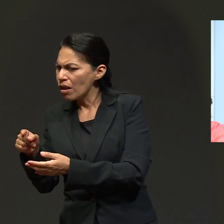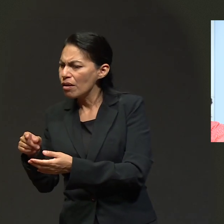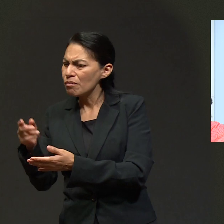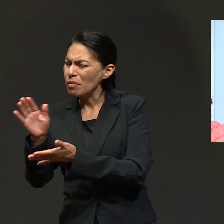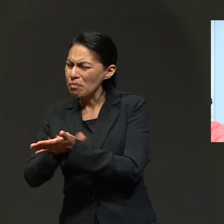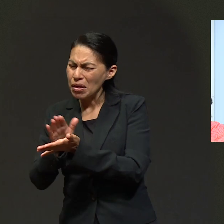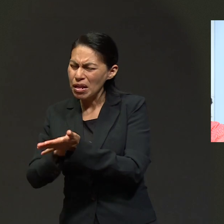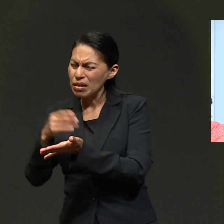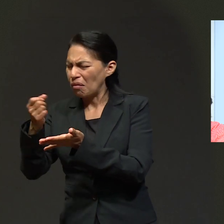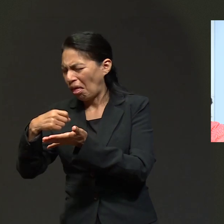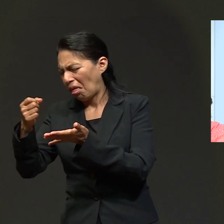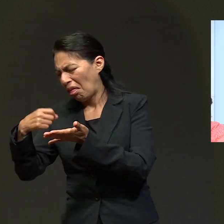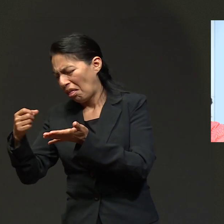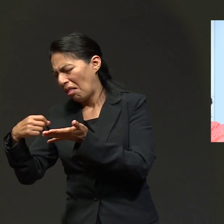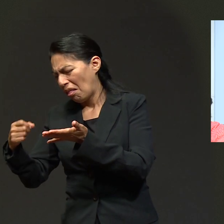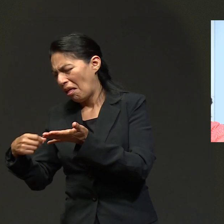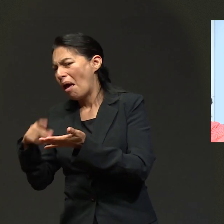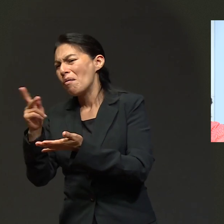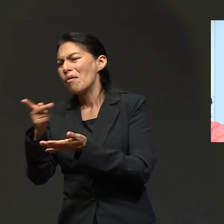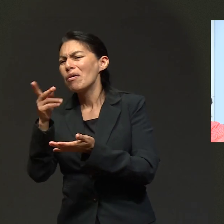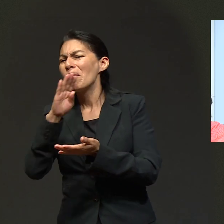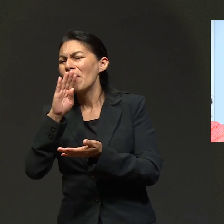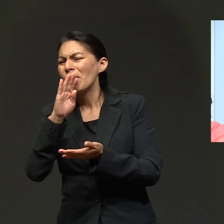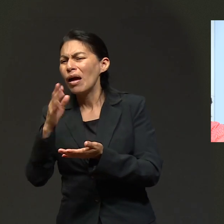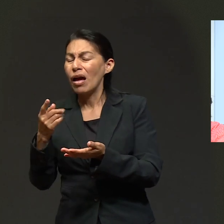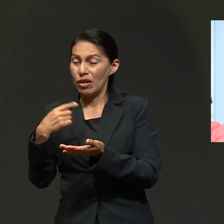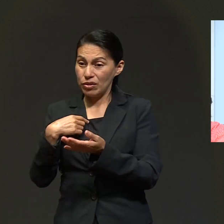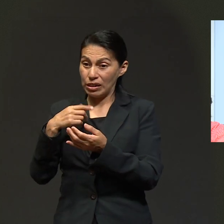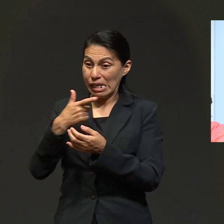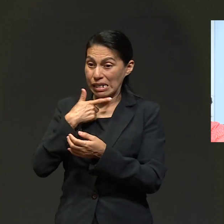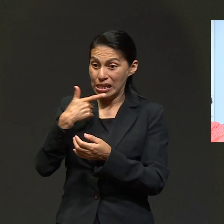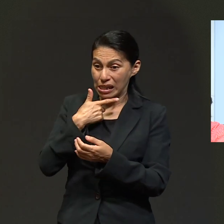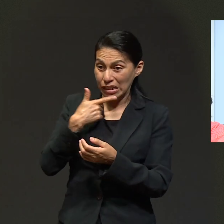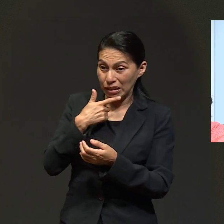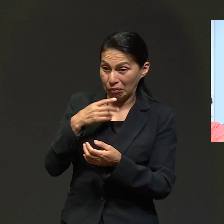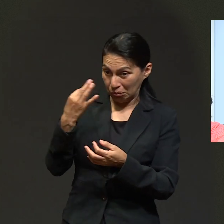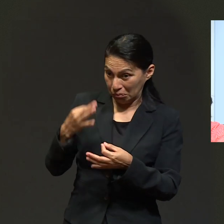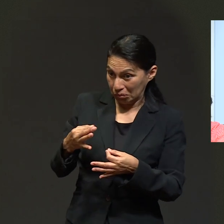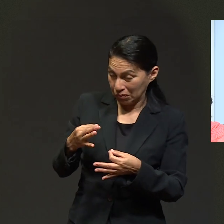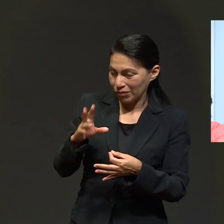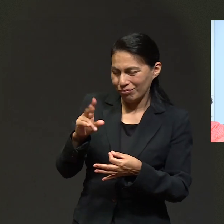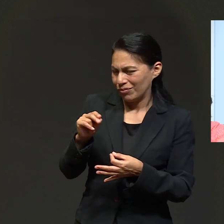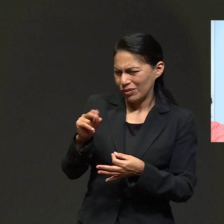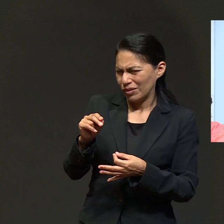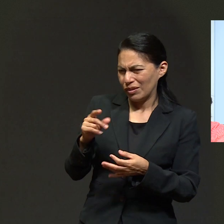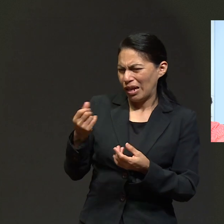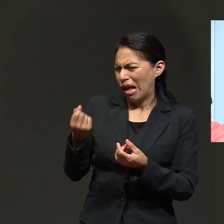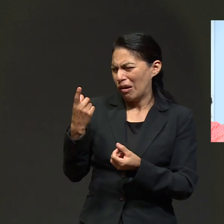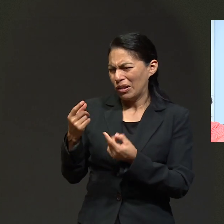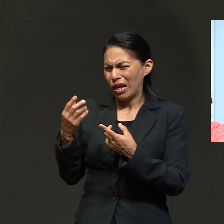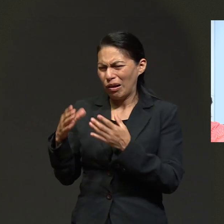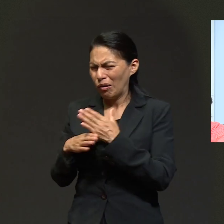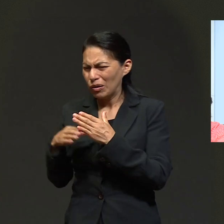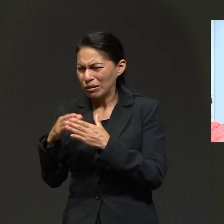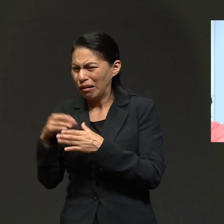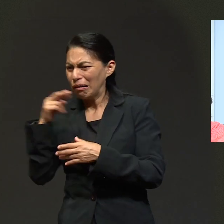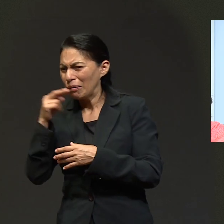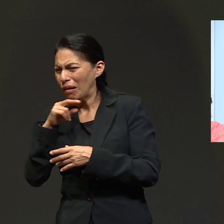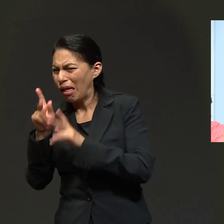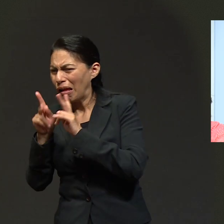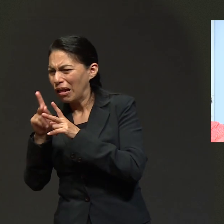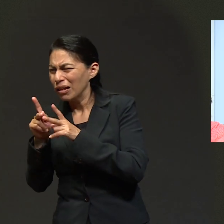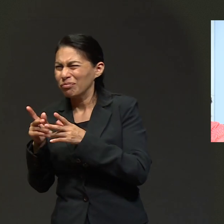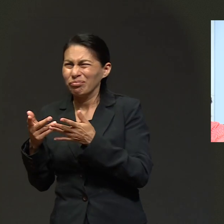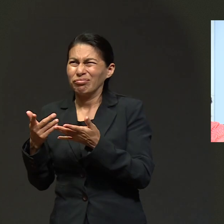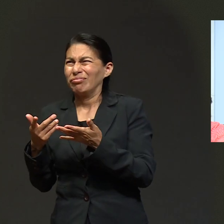pregunto por mi mamá, me empiezan a pedir que llene un montón de papeles. Y yo para eso no domino al 100% el inglés. Sí, me puedo defender, pero